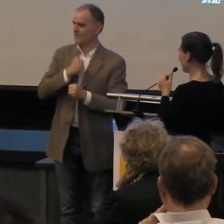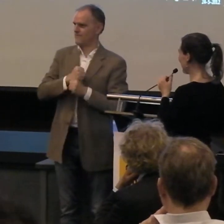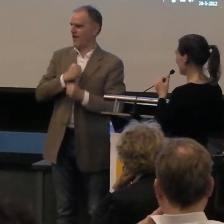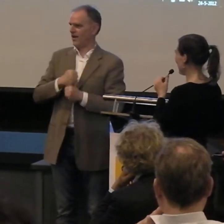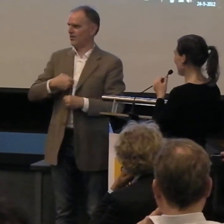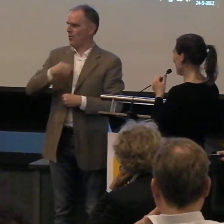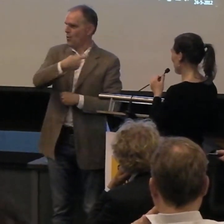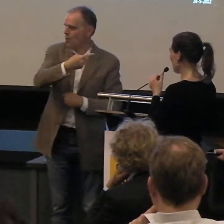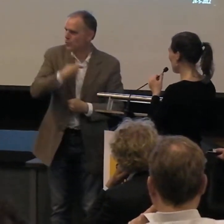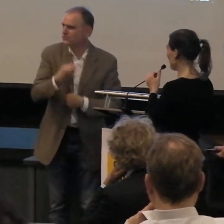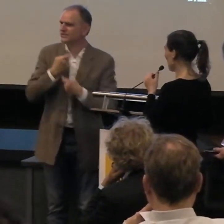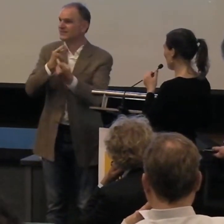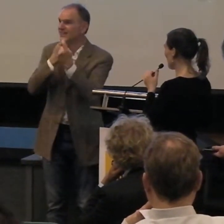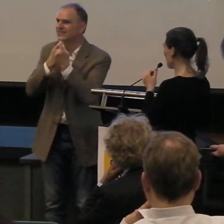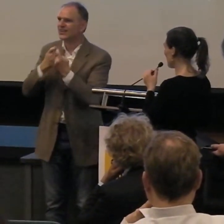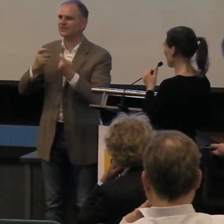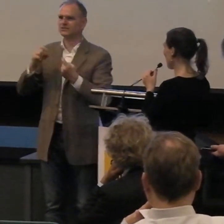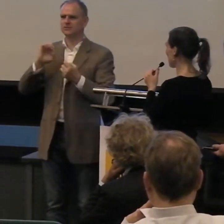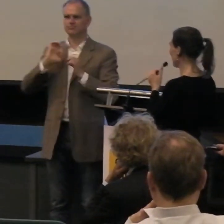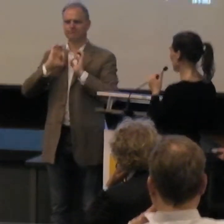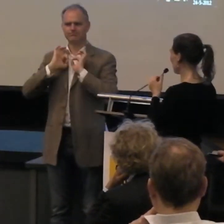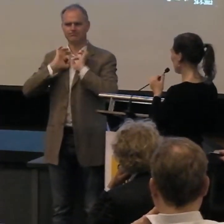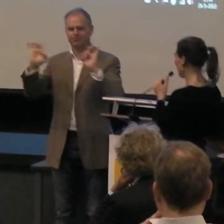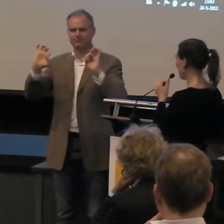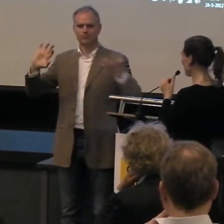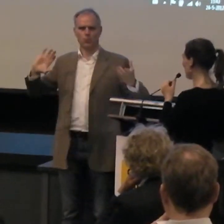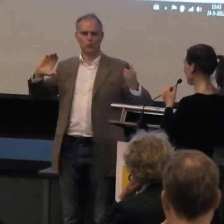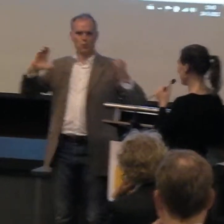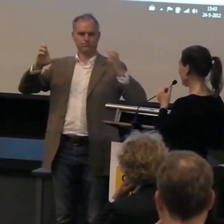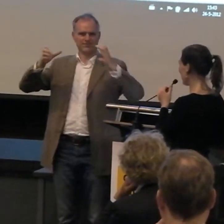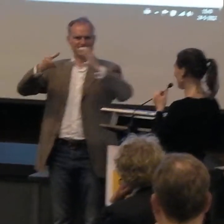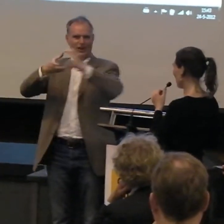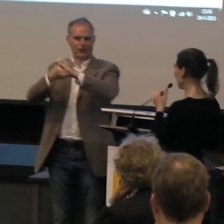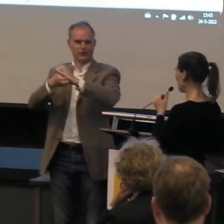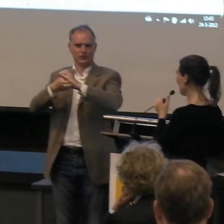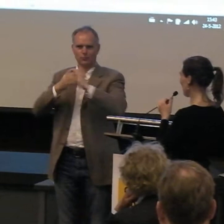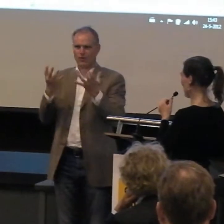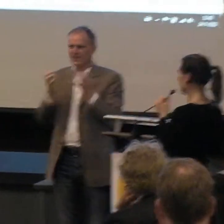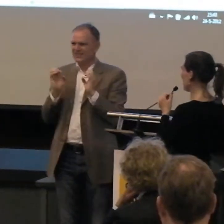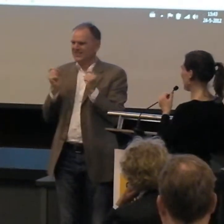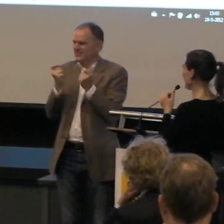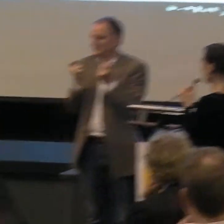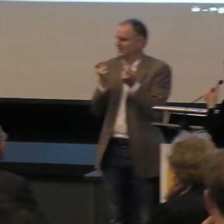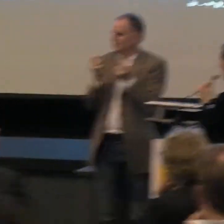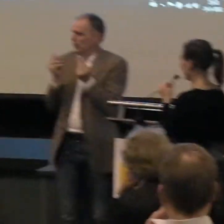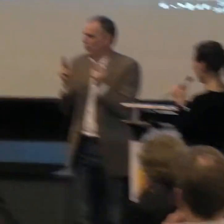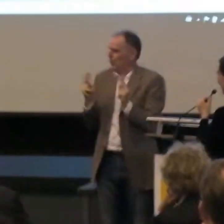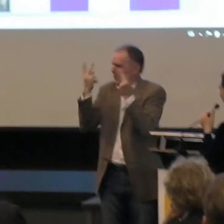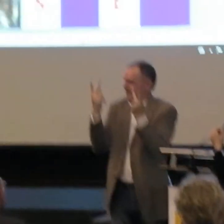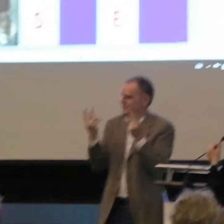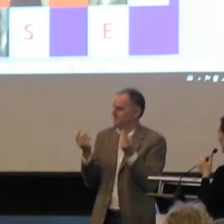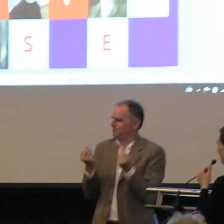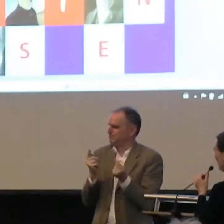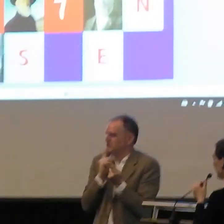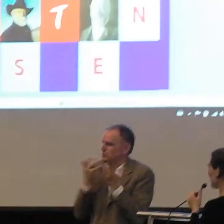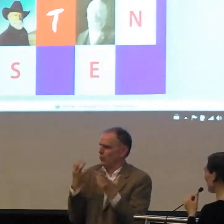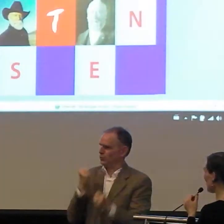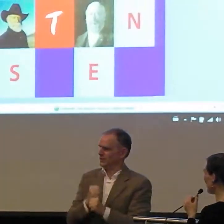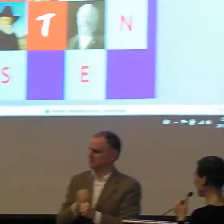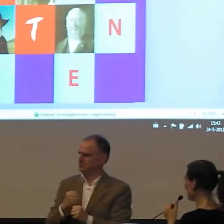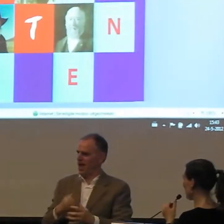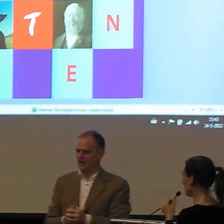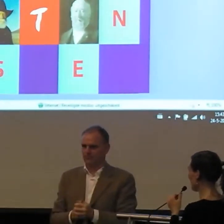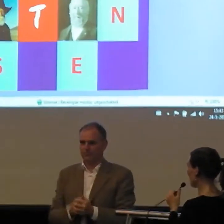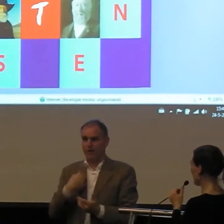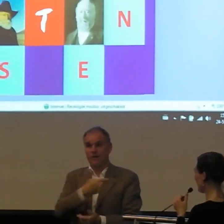Nou, en hoe konden we zo samenwerken, het werkgebied en interessegebied combineren? Dat was iets